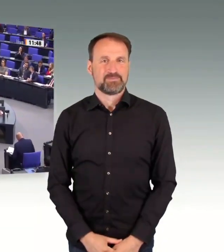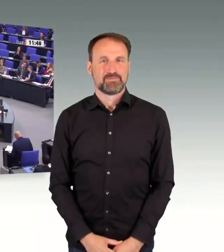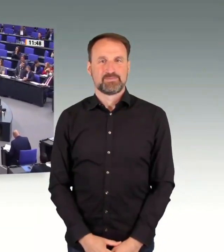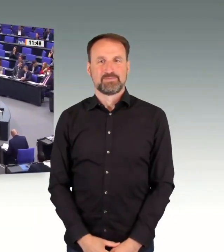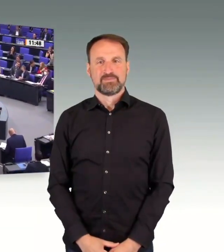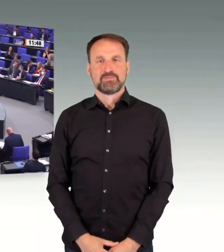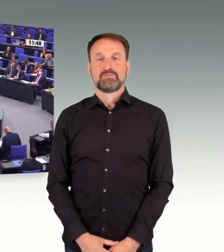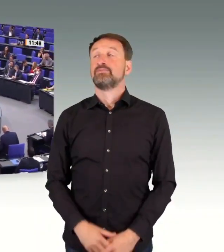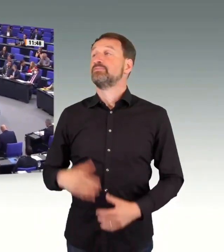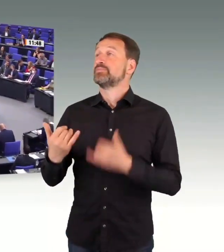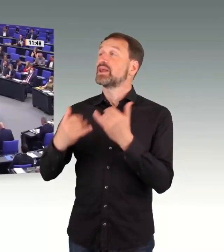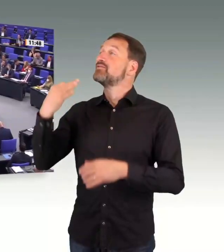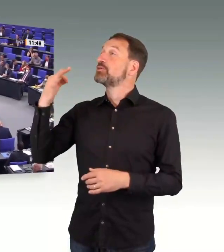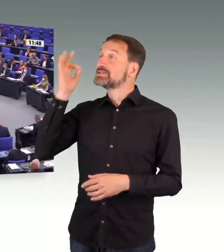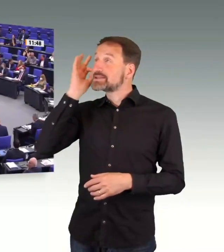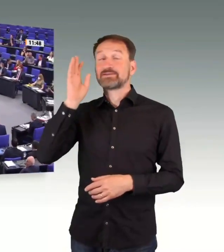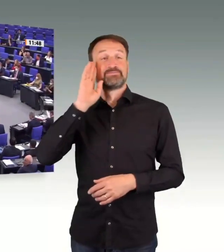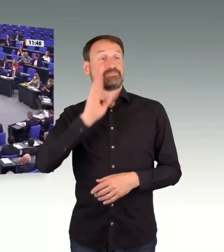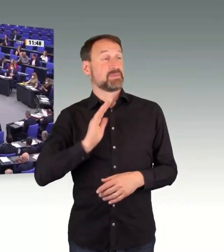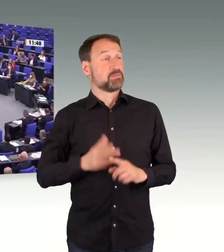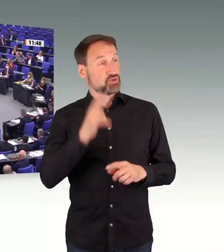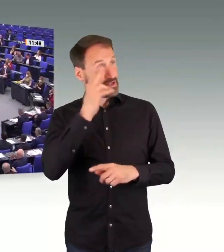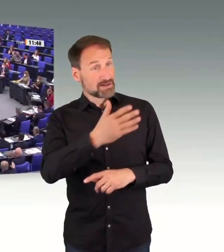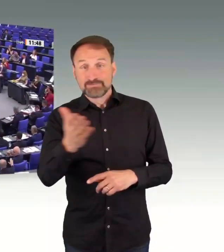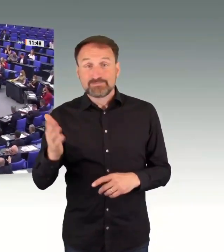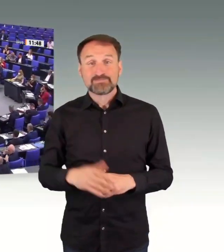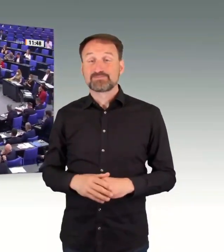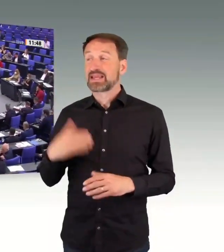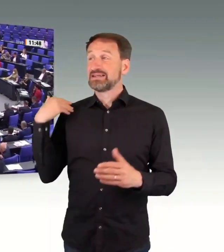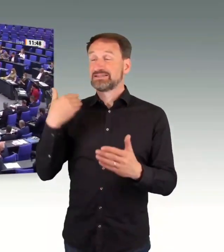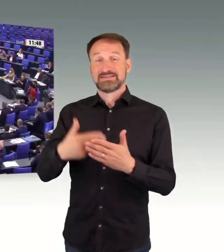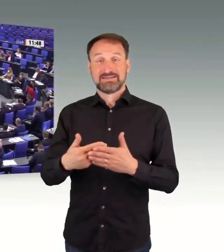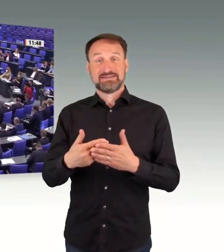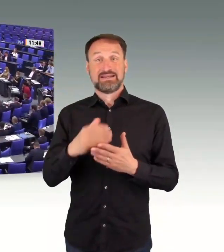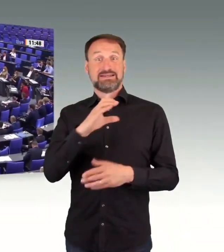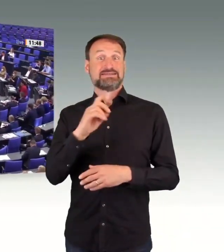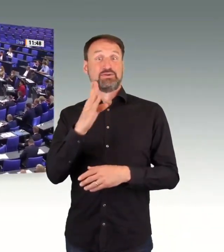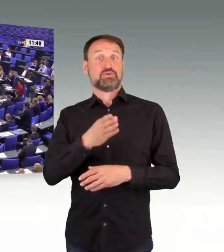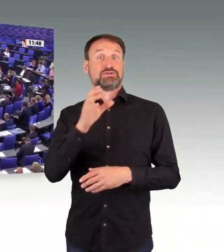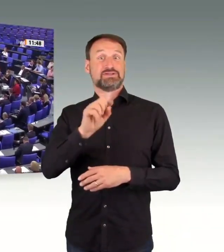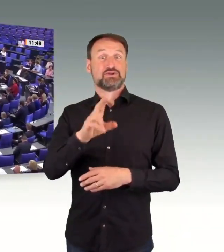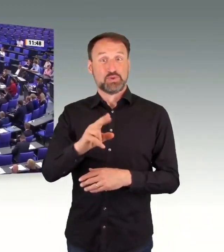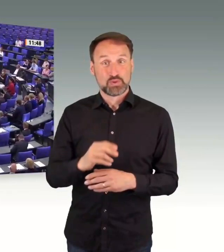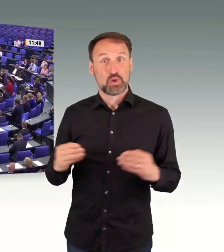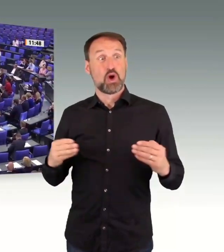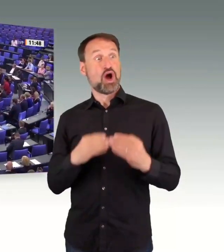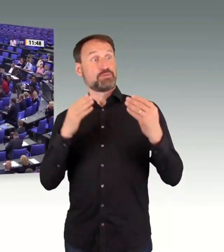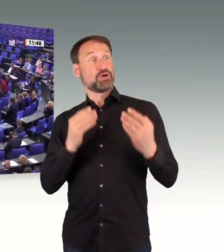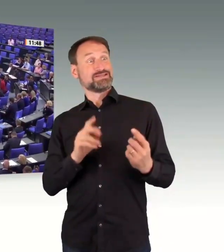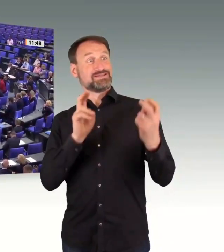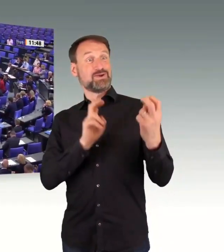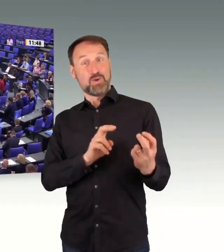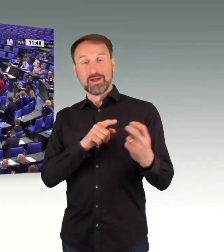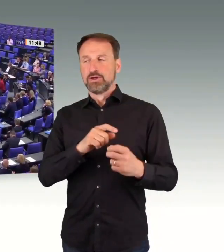Frau Präsidentin! Meine Damen und Herren! Seit sich die Union in der Opposition mit der Beschleunigung von Planungs und Genehmigungsverfahren